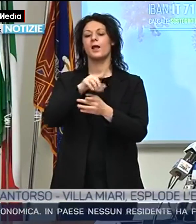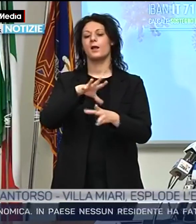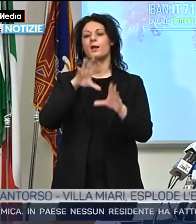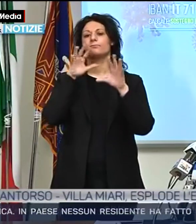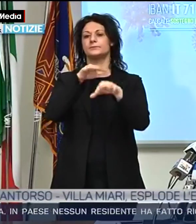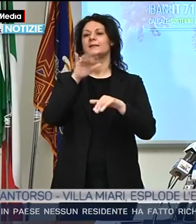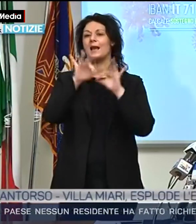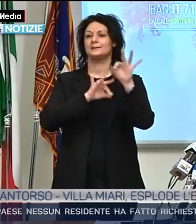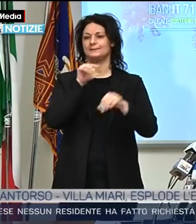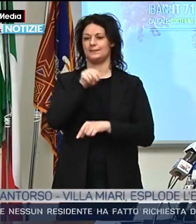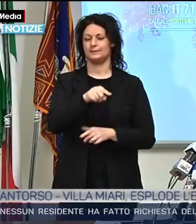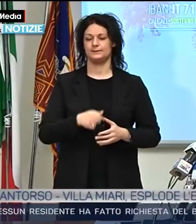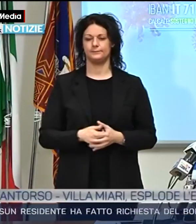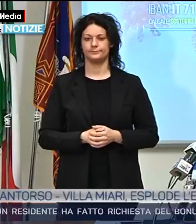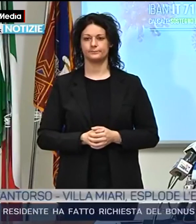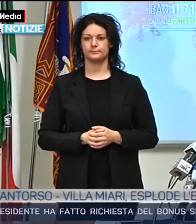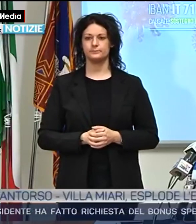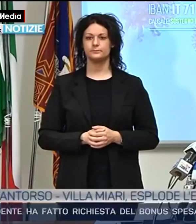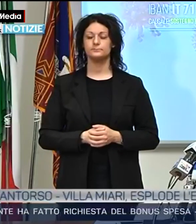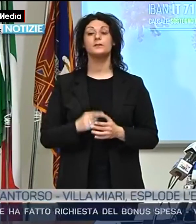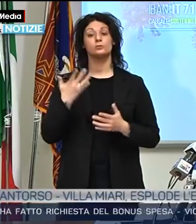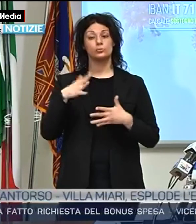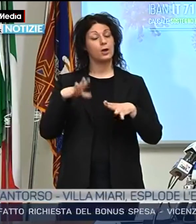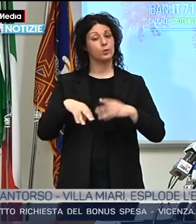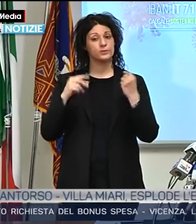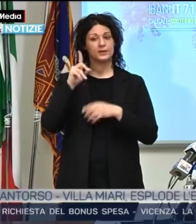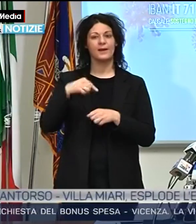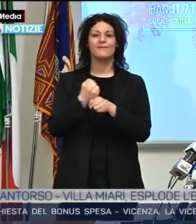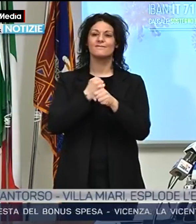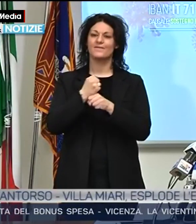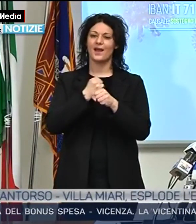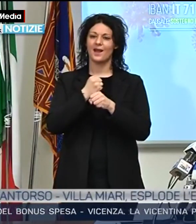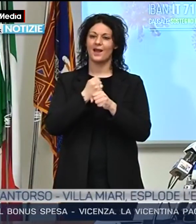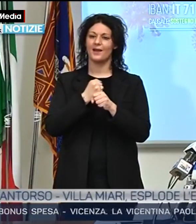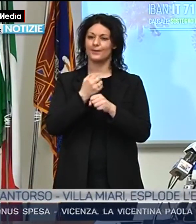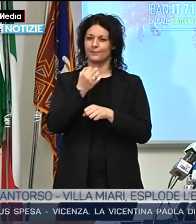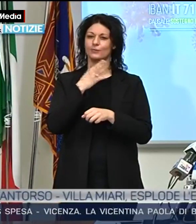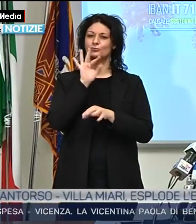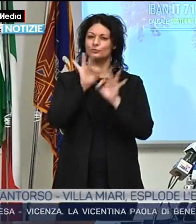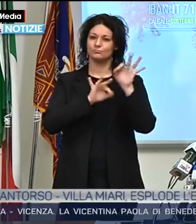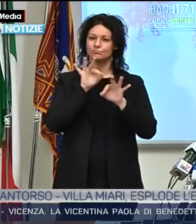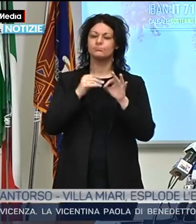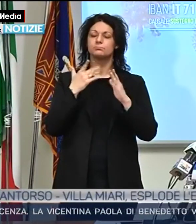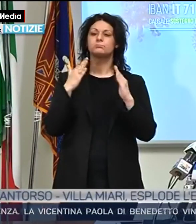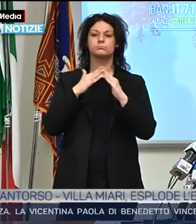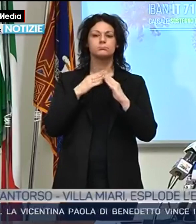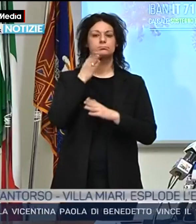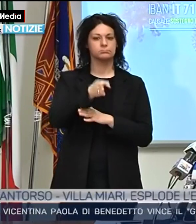iniziata, come vi dicevo, anche la parte farmacologica all'interno dell'RSA, con i team che vanno